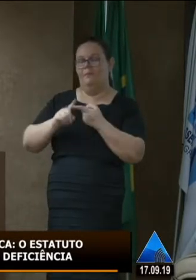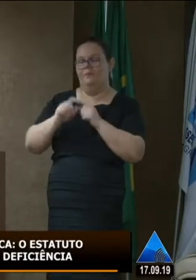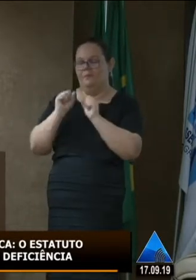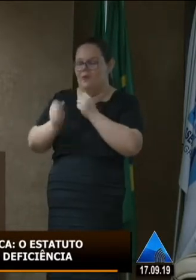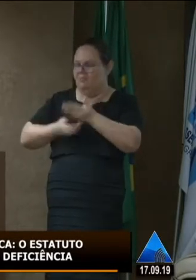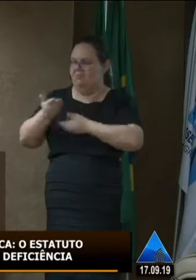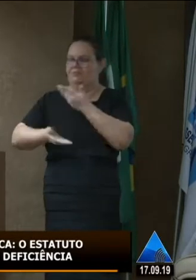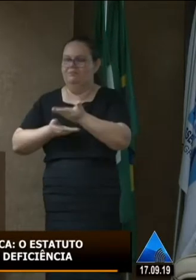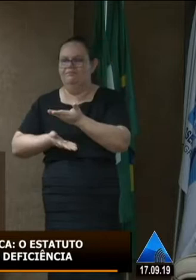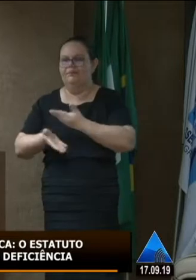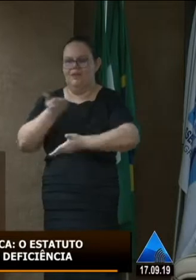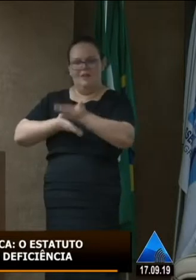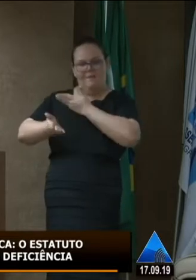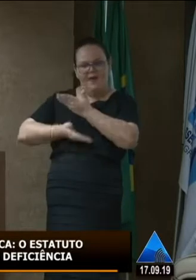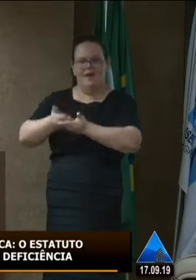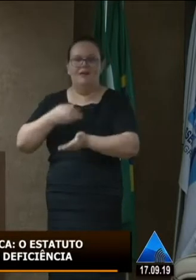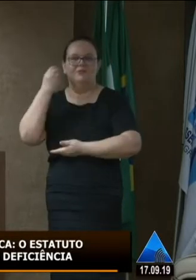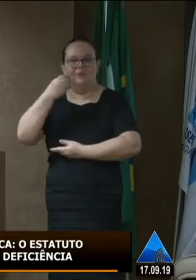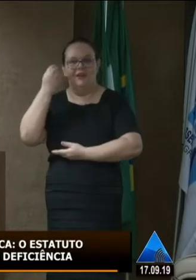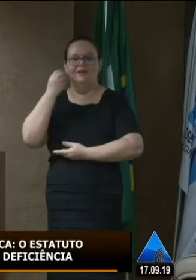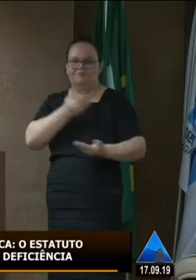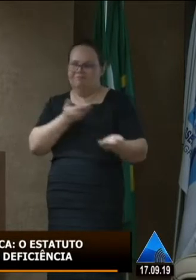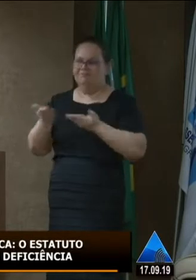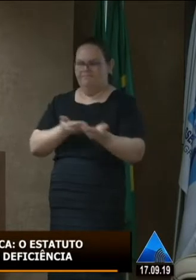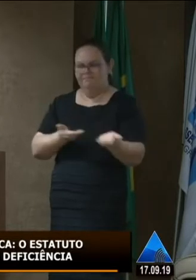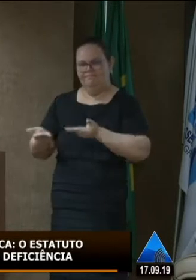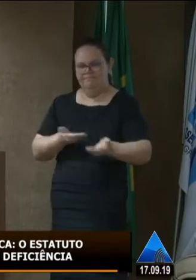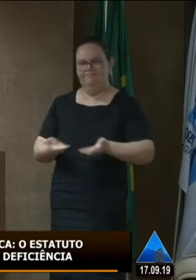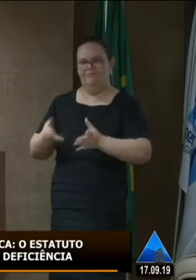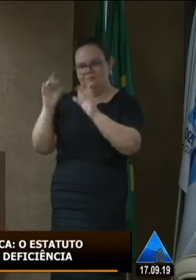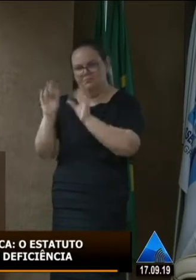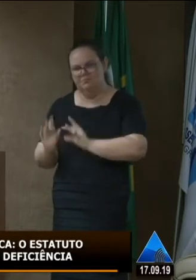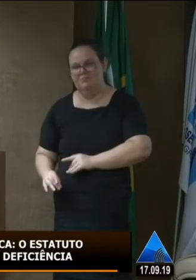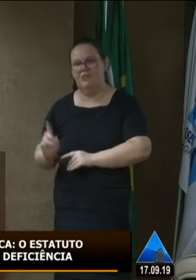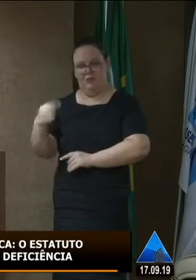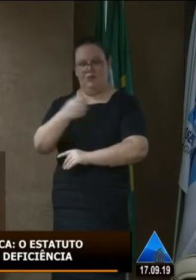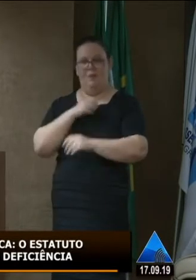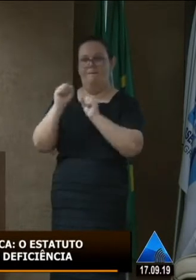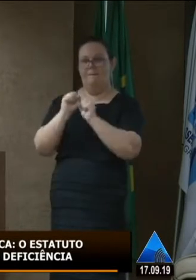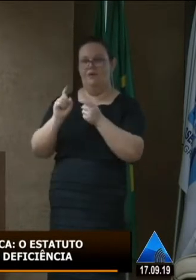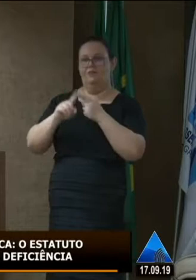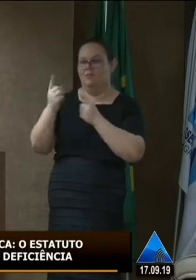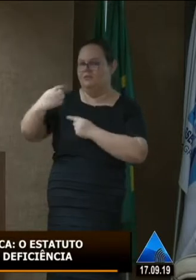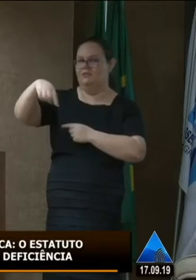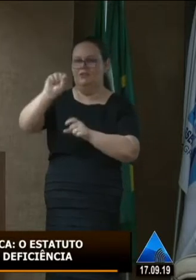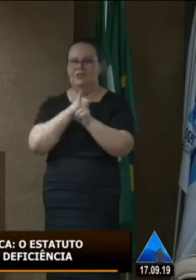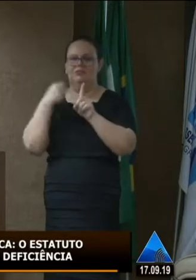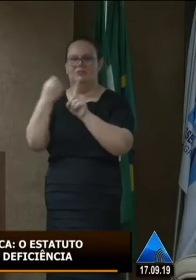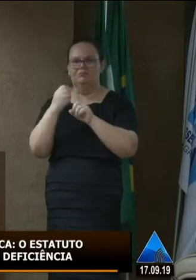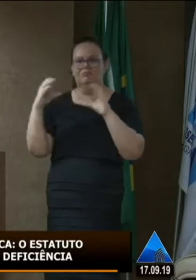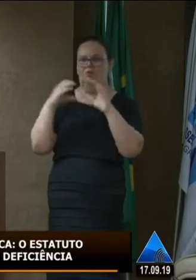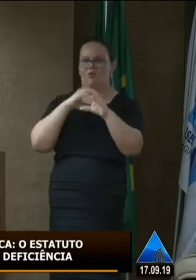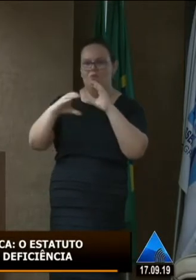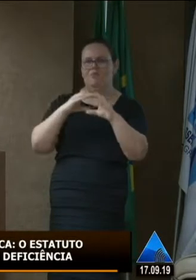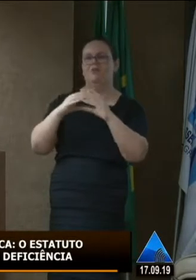alimentar com tantas experiências de vida que aqui foram tratadas e que a gente possa também levar para a sociedade e a comunidade